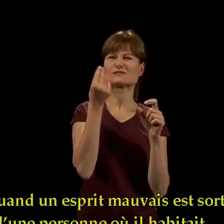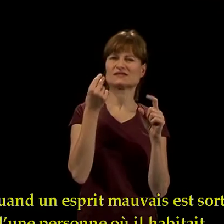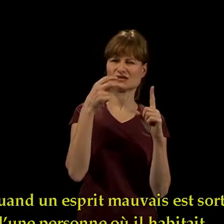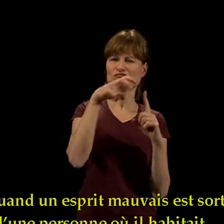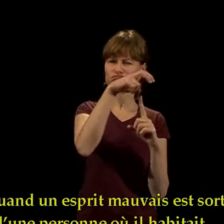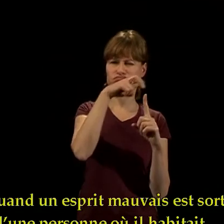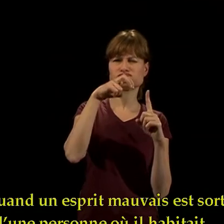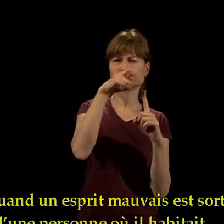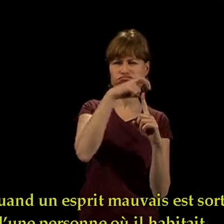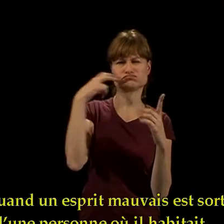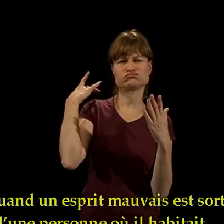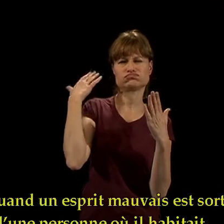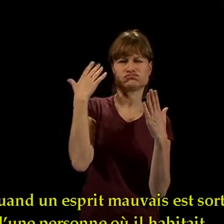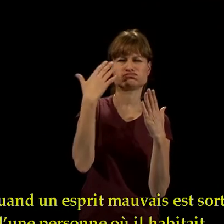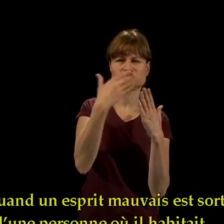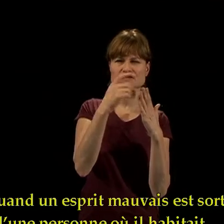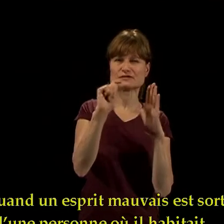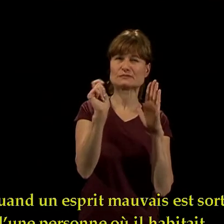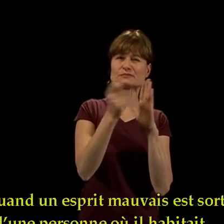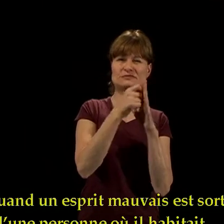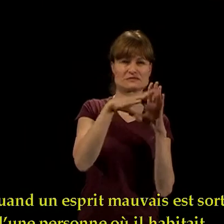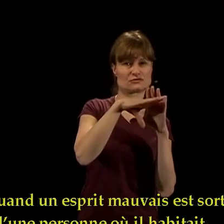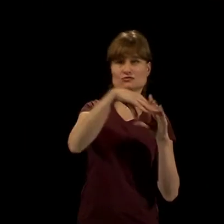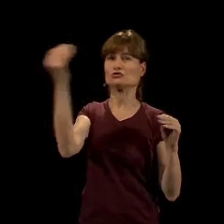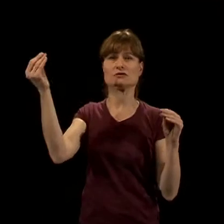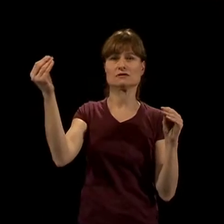Quand un esprit mauvais est sorti d'une personne où il habitait,